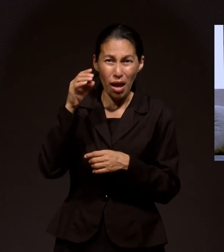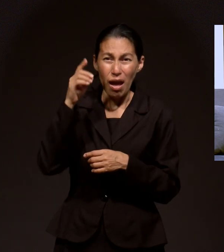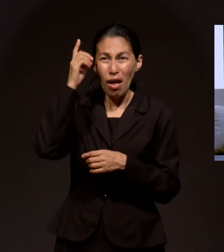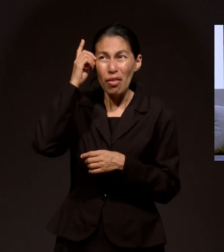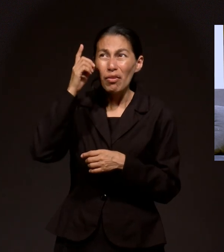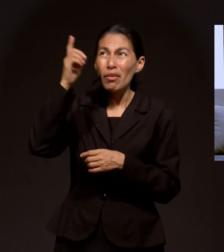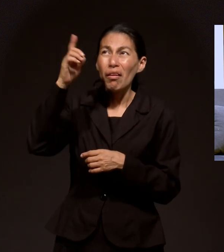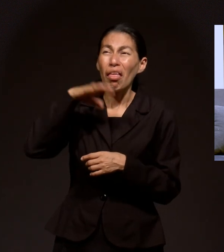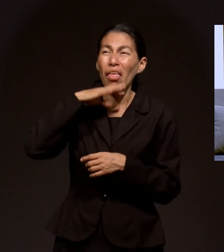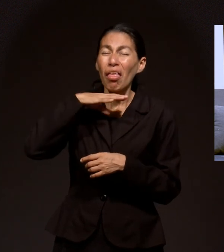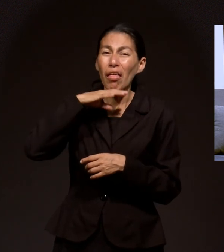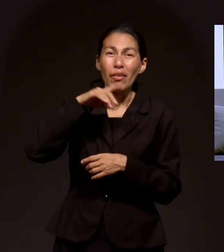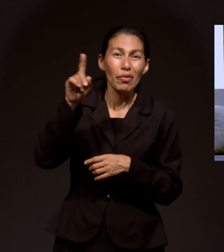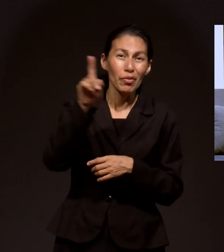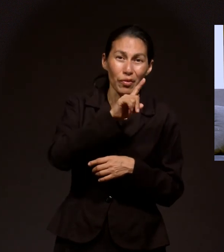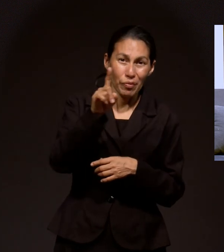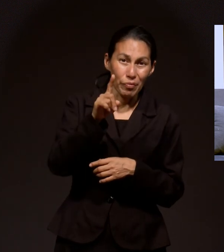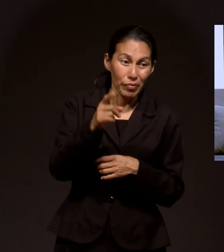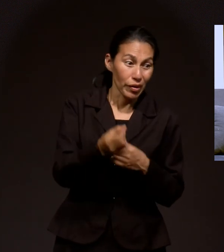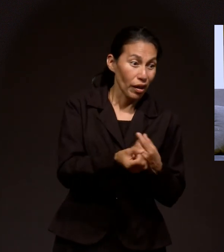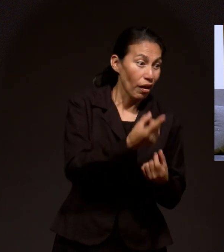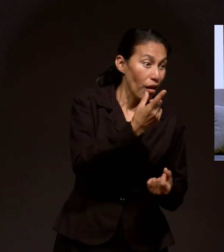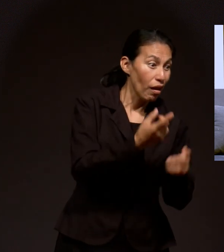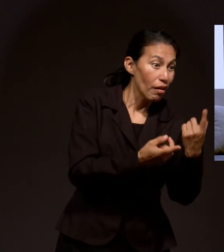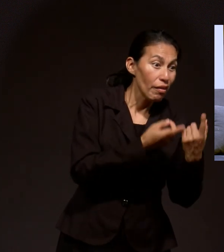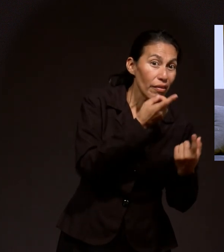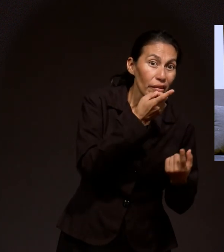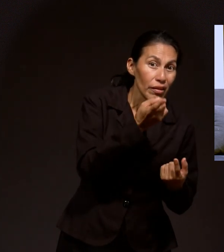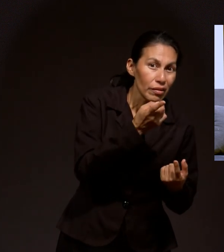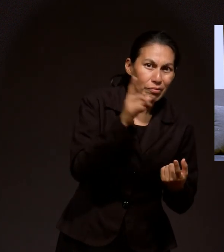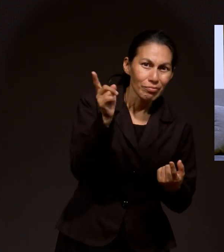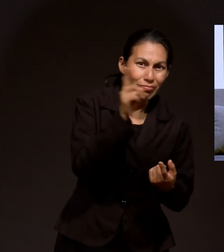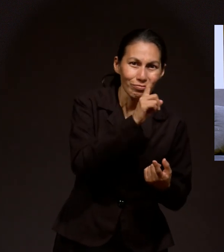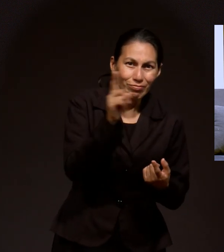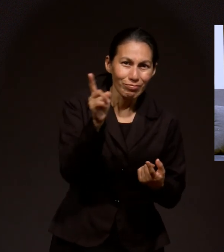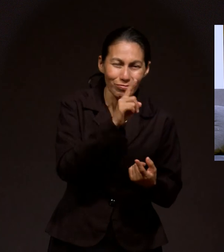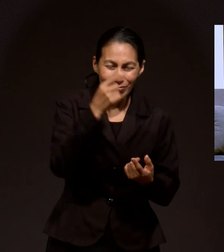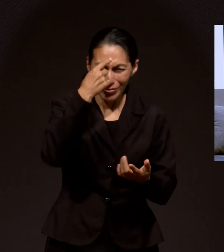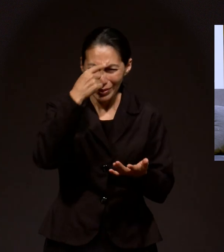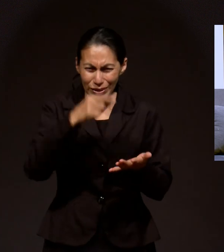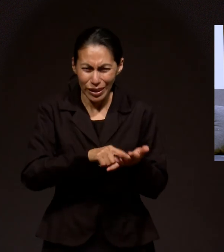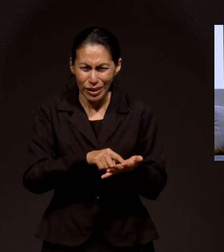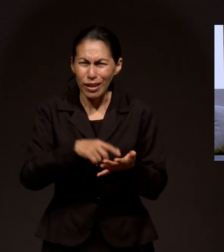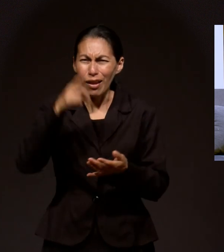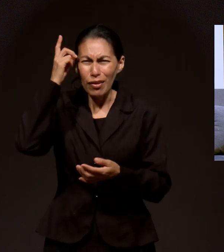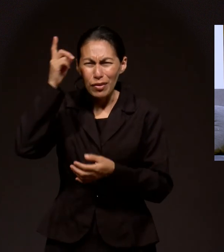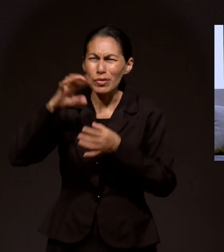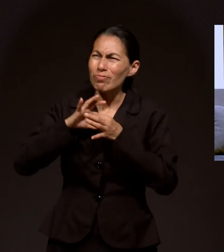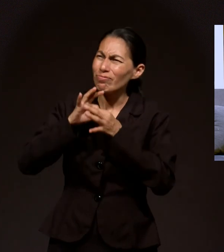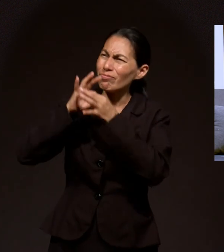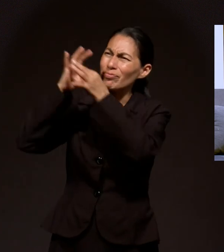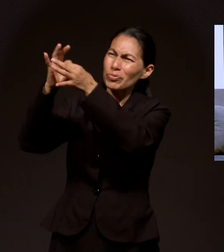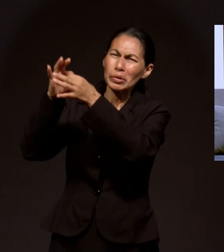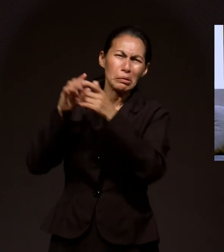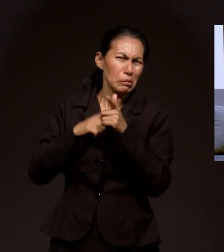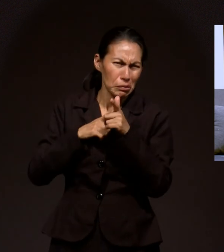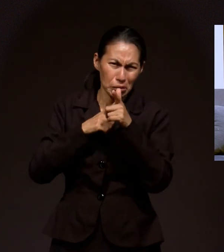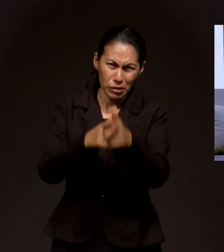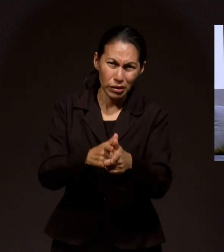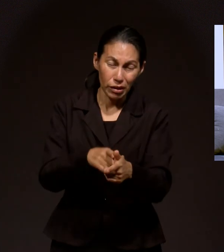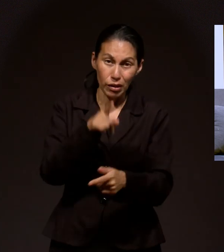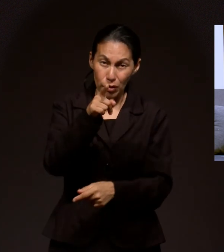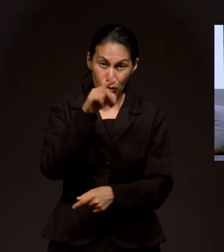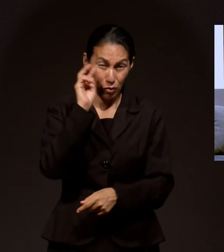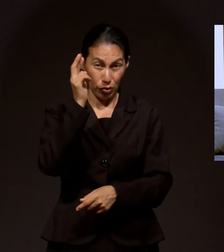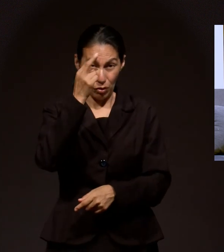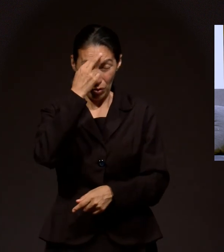Recuerda Que el poder De Dios Se mantiene No se acabó Conmigo Sigue con cada Uno de nosotros Y recuerda Siempre